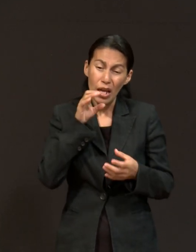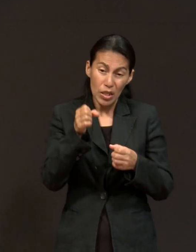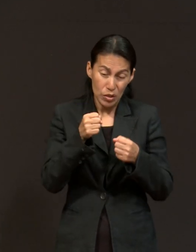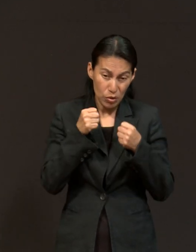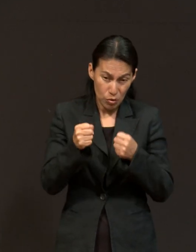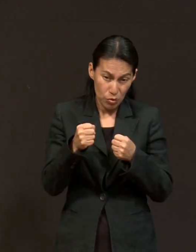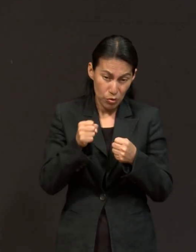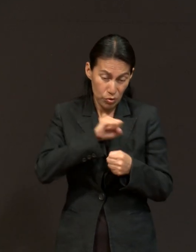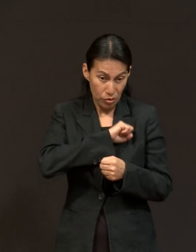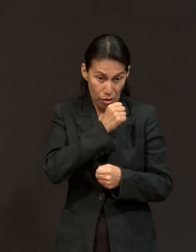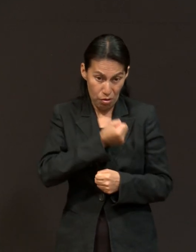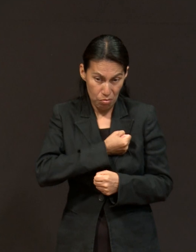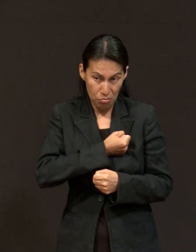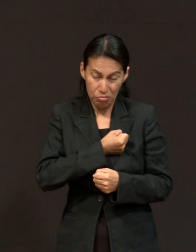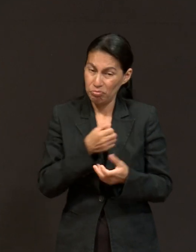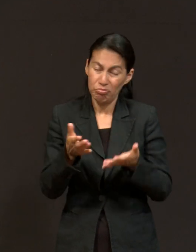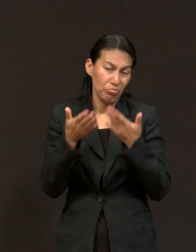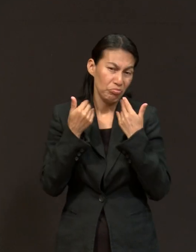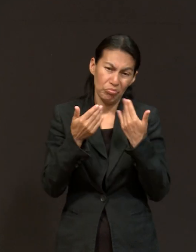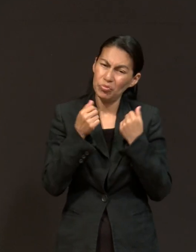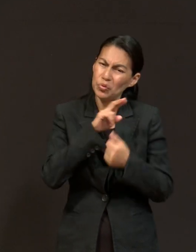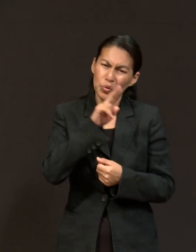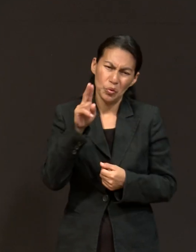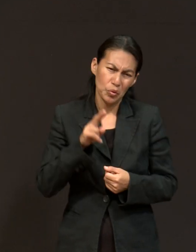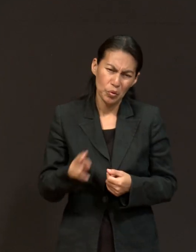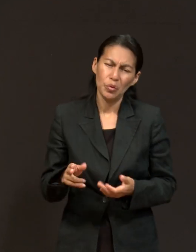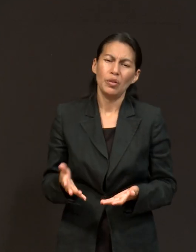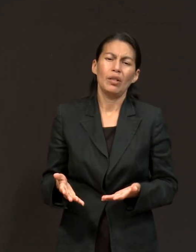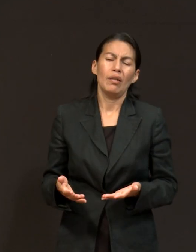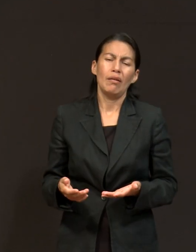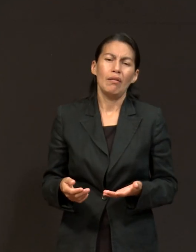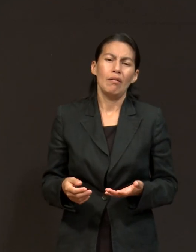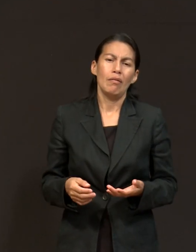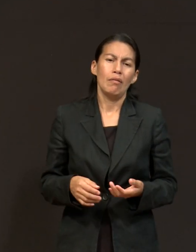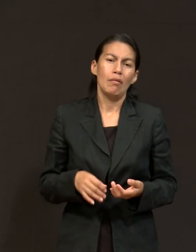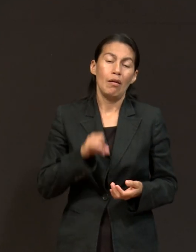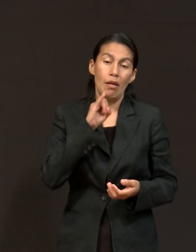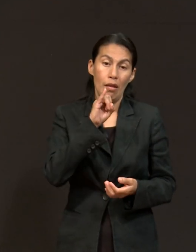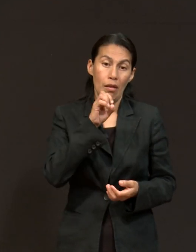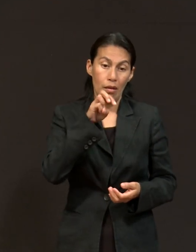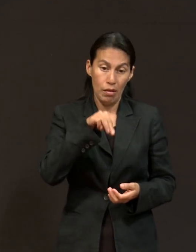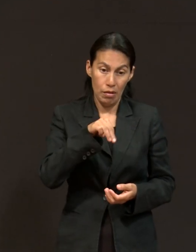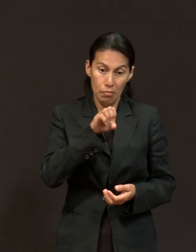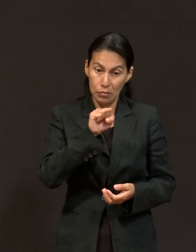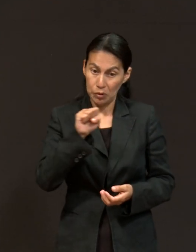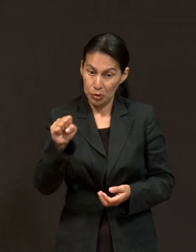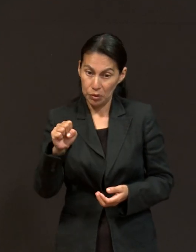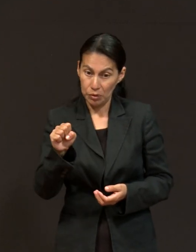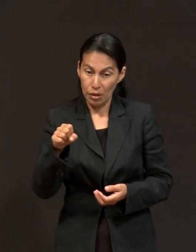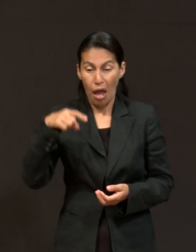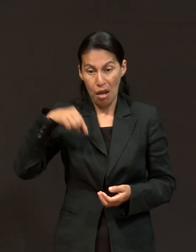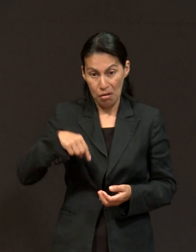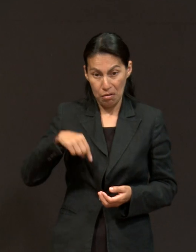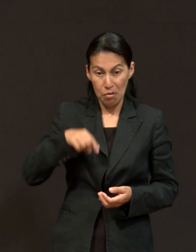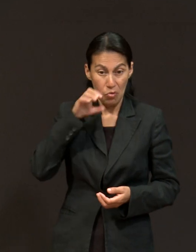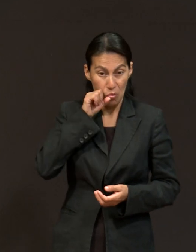un acceso a la salud mientras estuvimos aquí y en Oaxaca, ¿verdad? Un seguro,